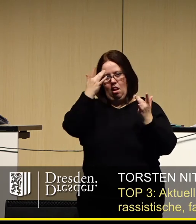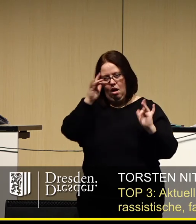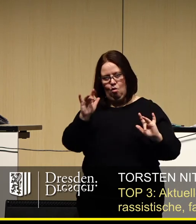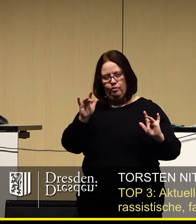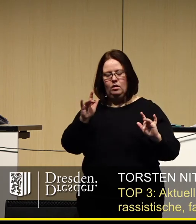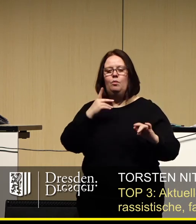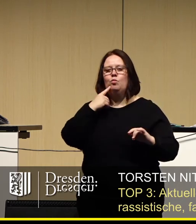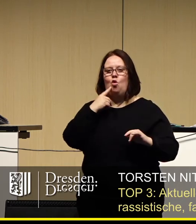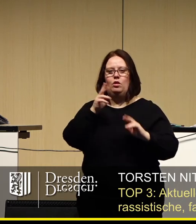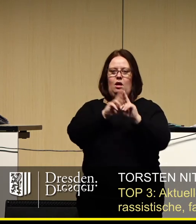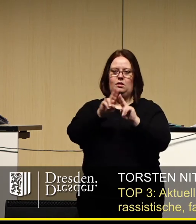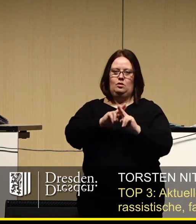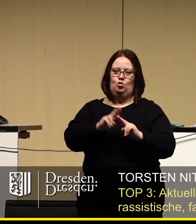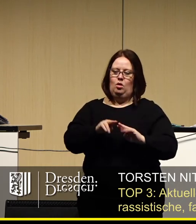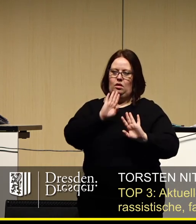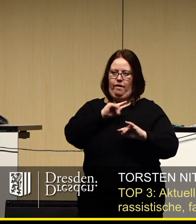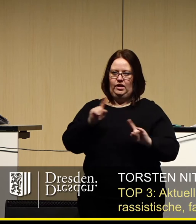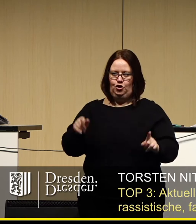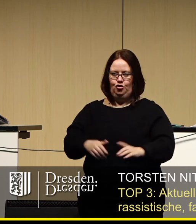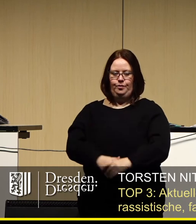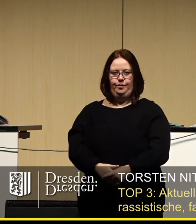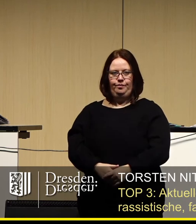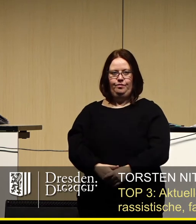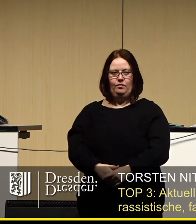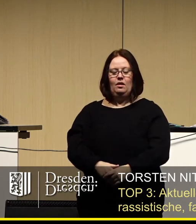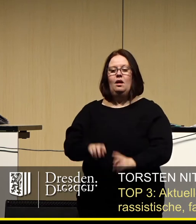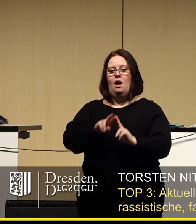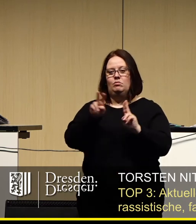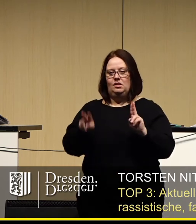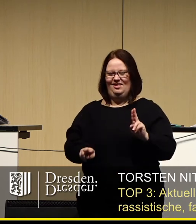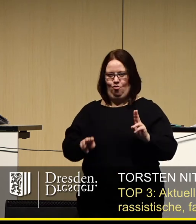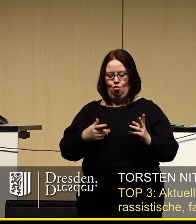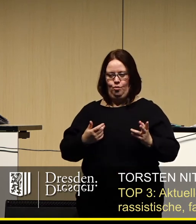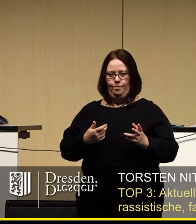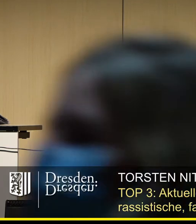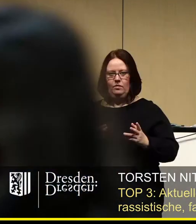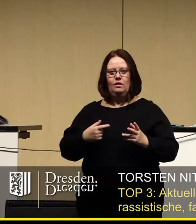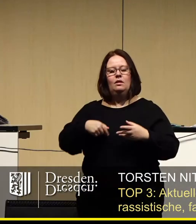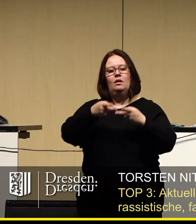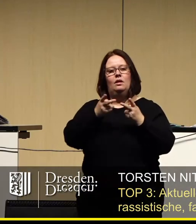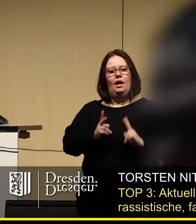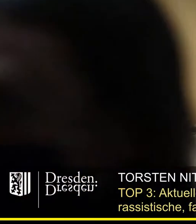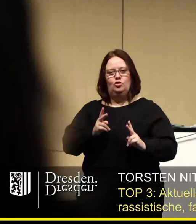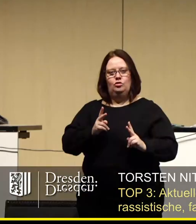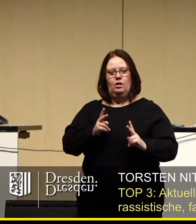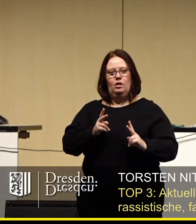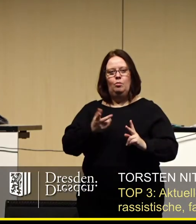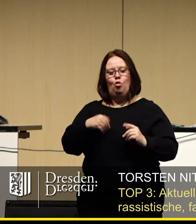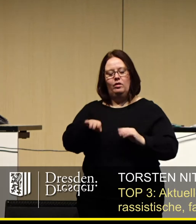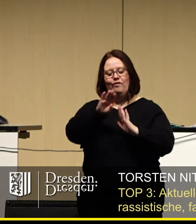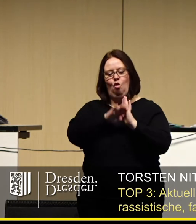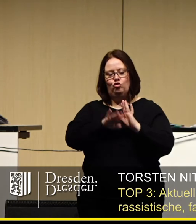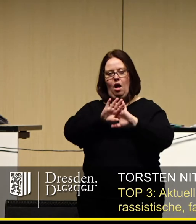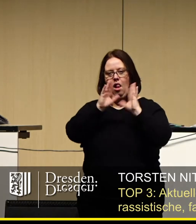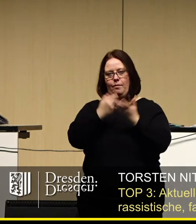Eine Zensur findet nicht statt. Absatz 2. Diese Rechte finden ihre Schranken in den Vorschriften der